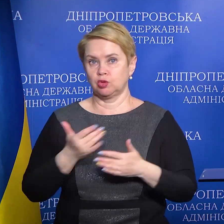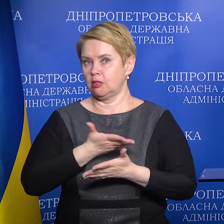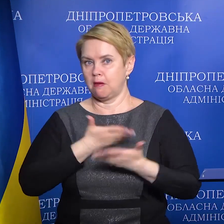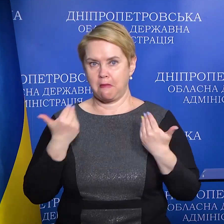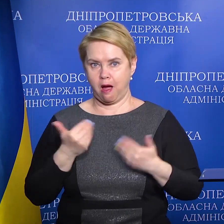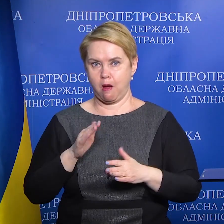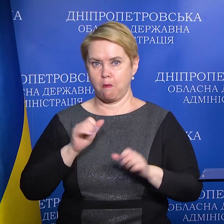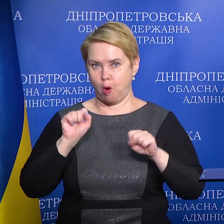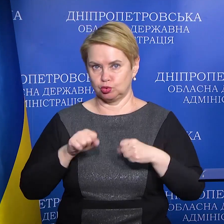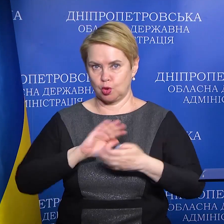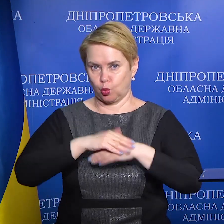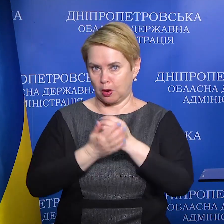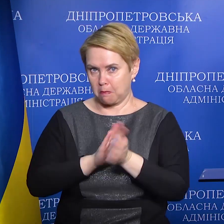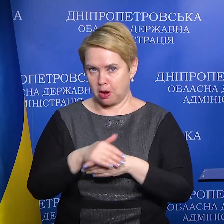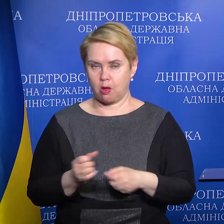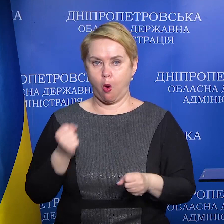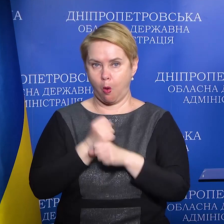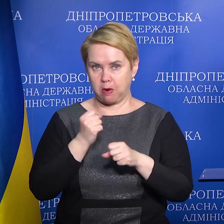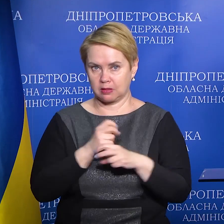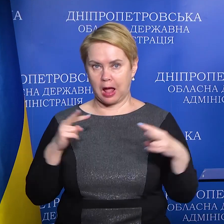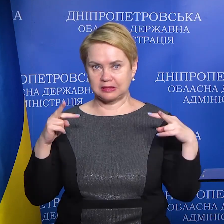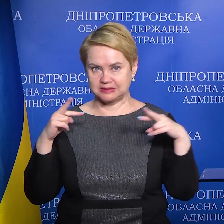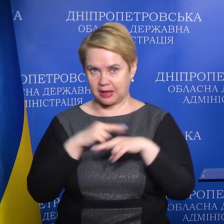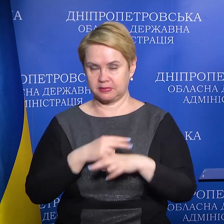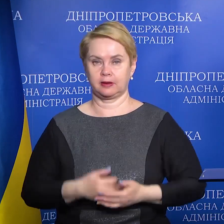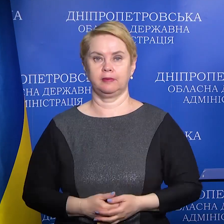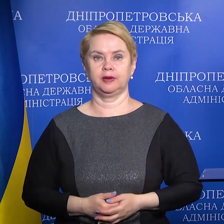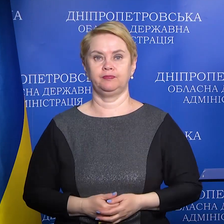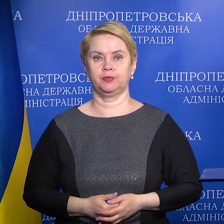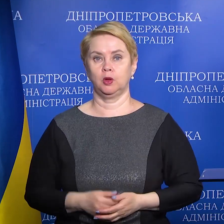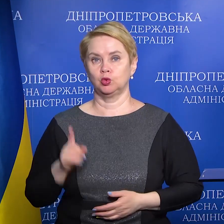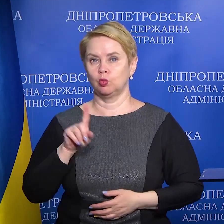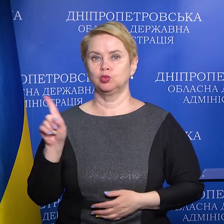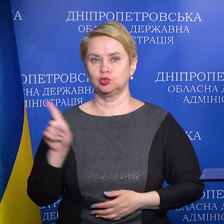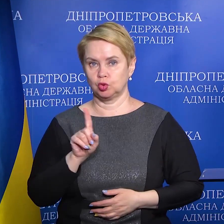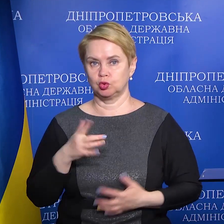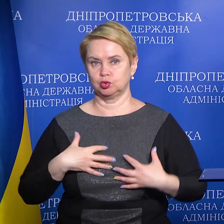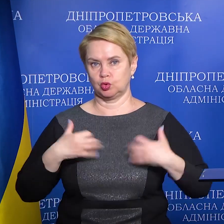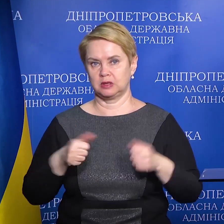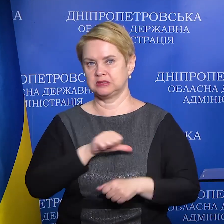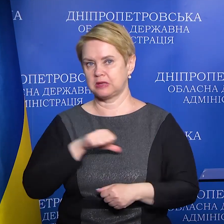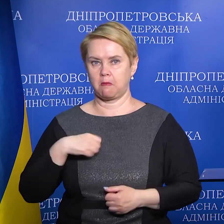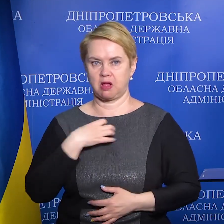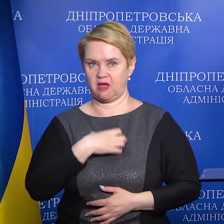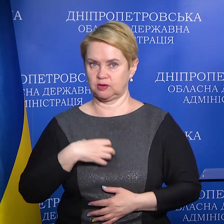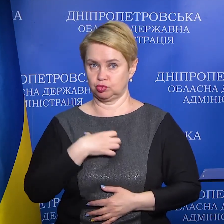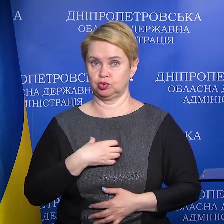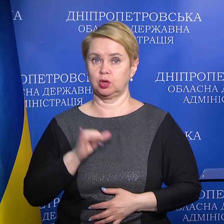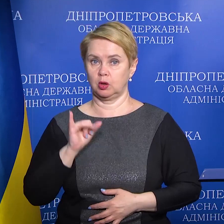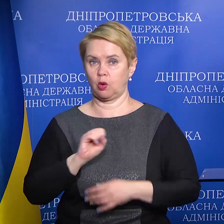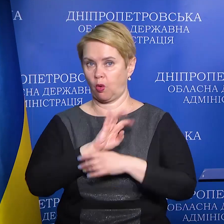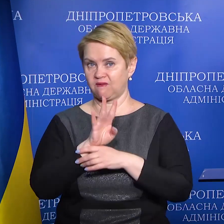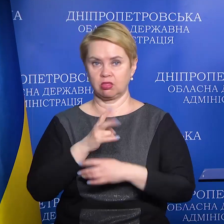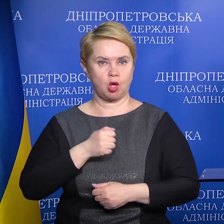немає можливості мити руки, то обробляти їх антисептиками, тому що здоров'я – це саме найважливе. І